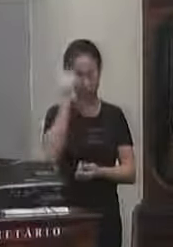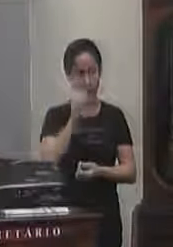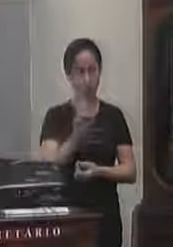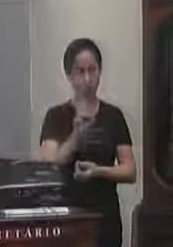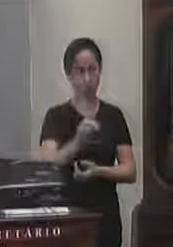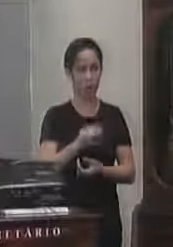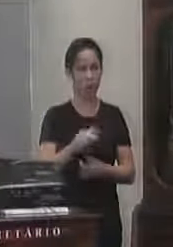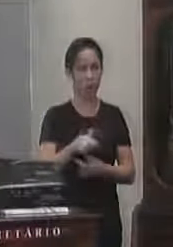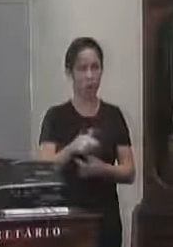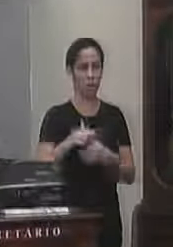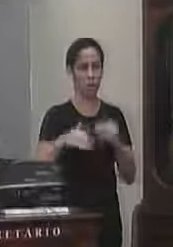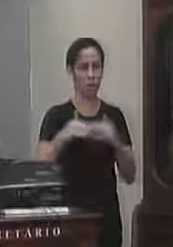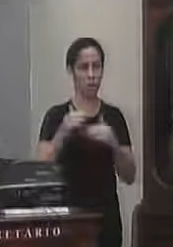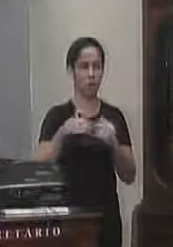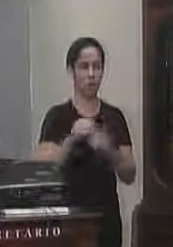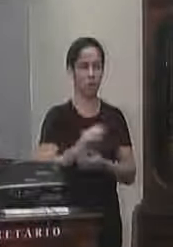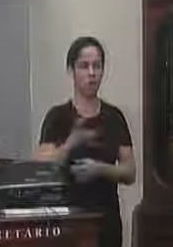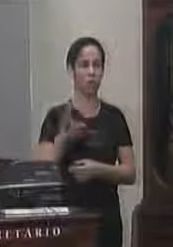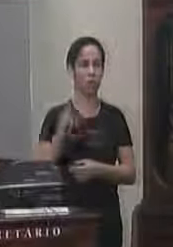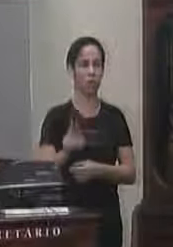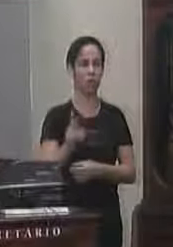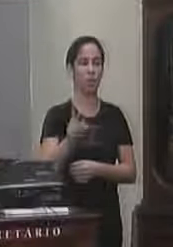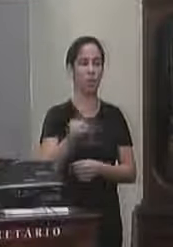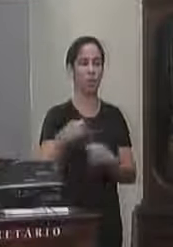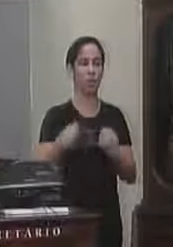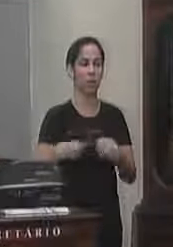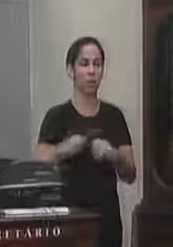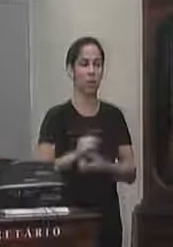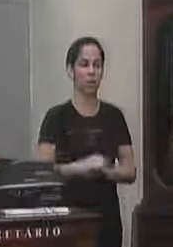só pelo seu profissional todas as vezes que eu precisei